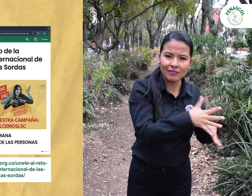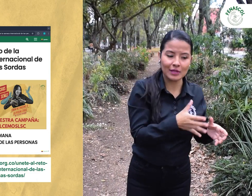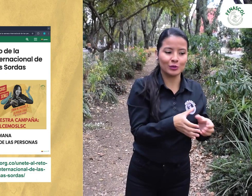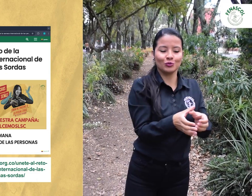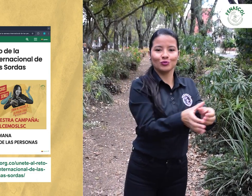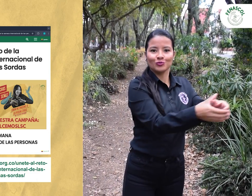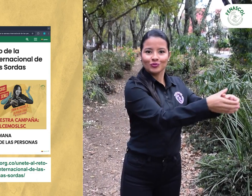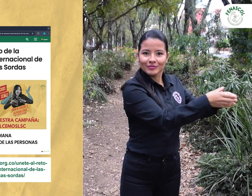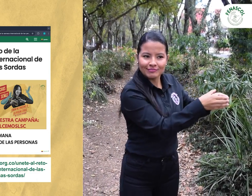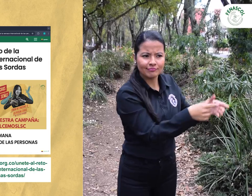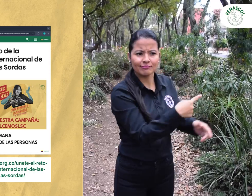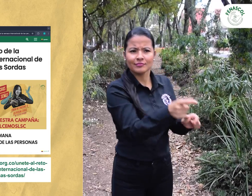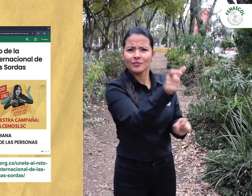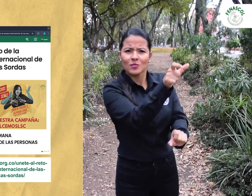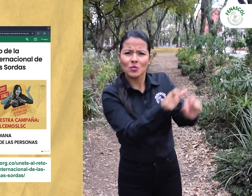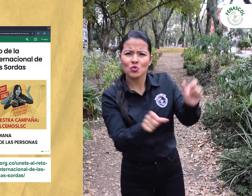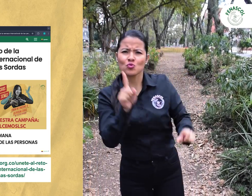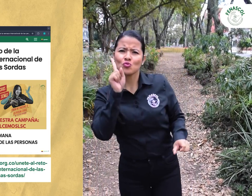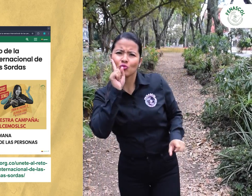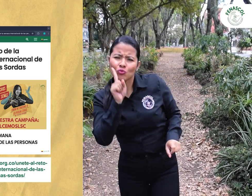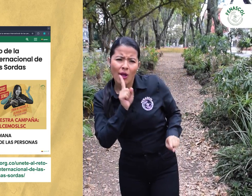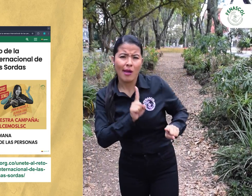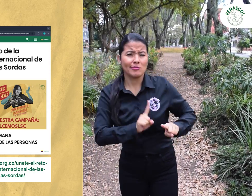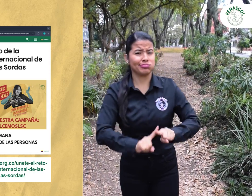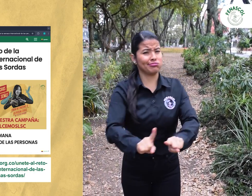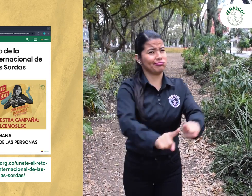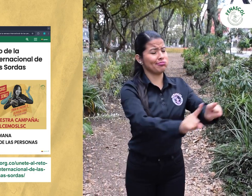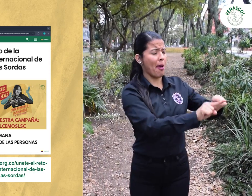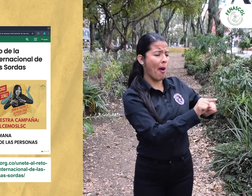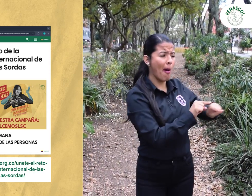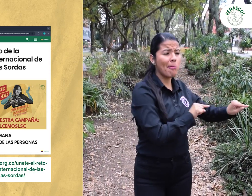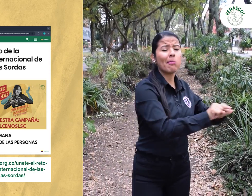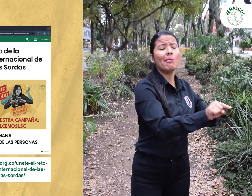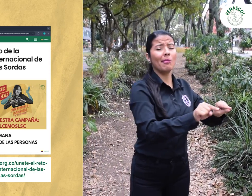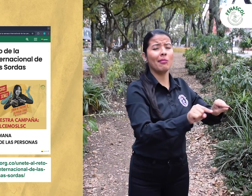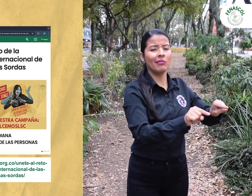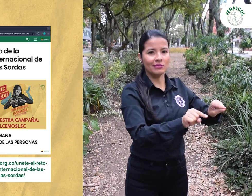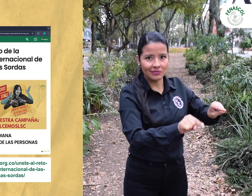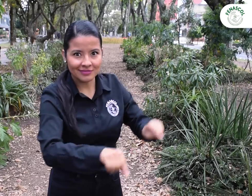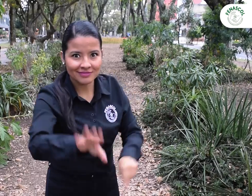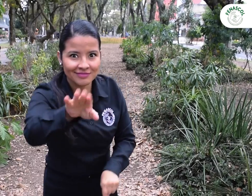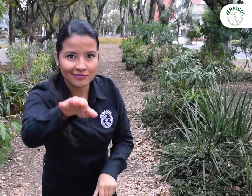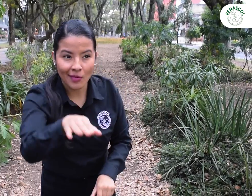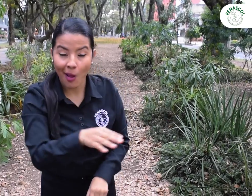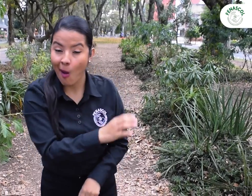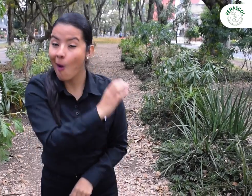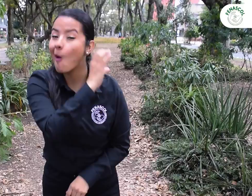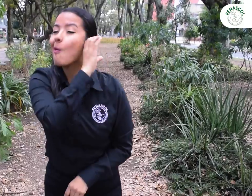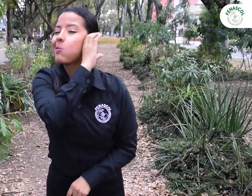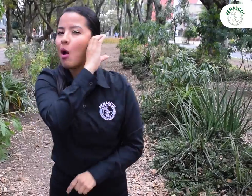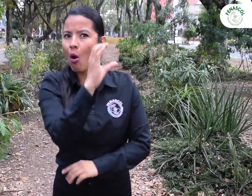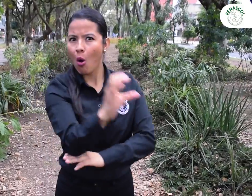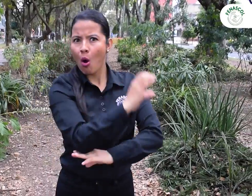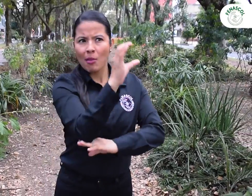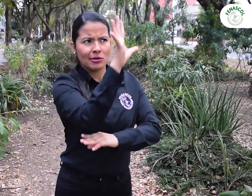a través de las asociaciones de personas sordas en todo el país por medio de actividades como